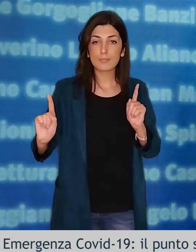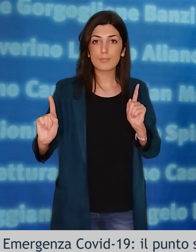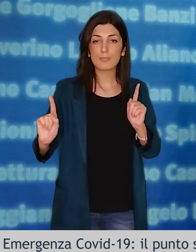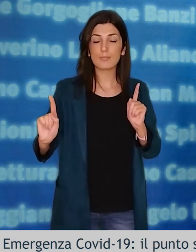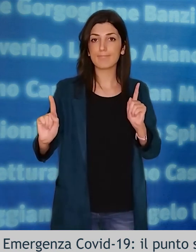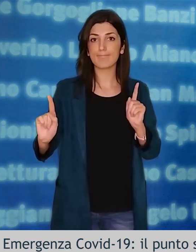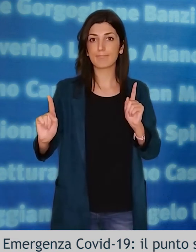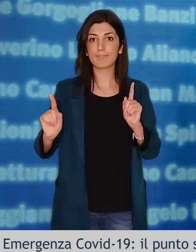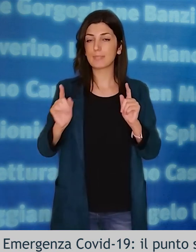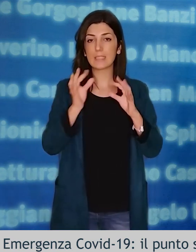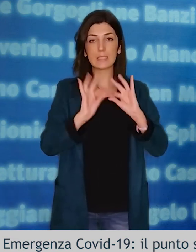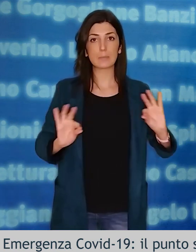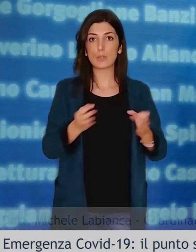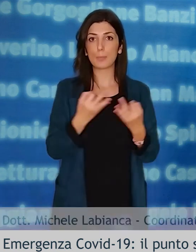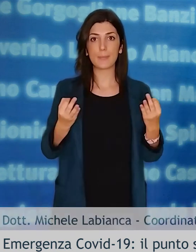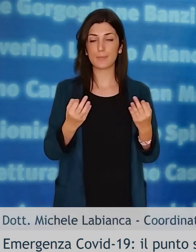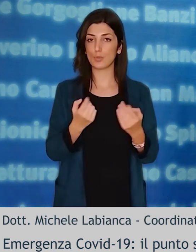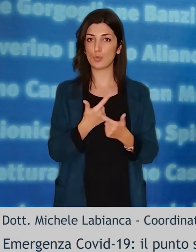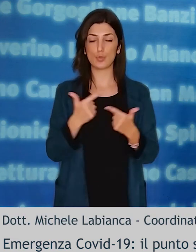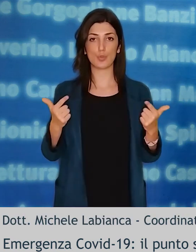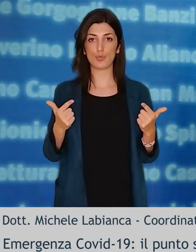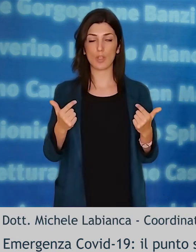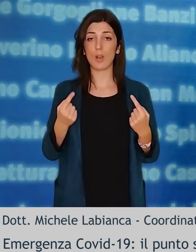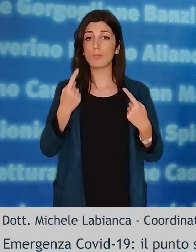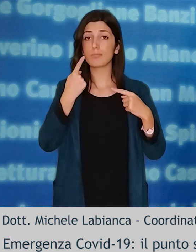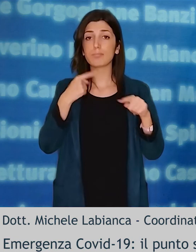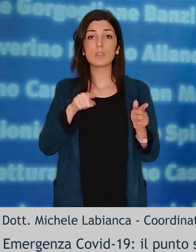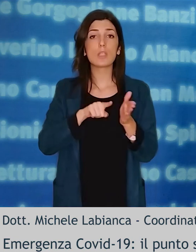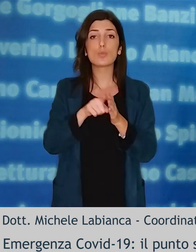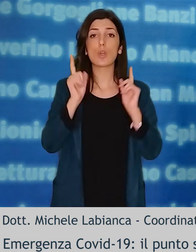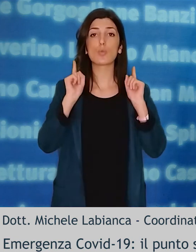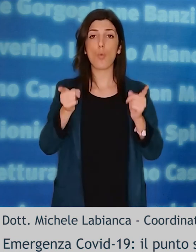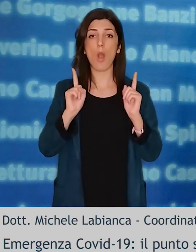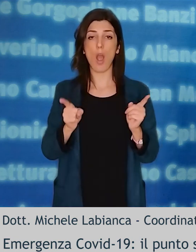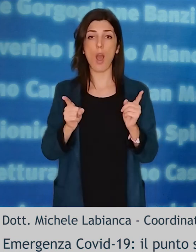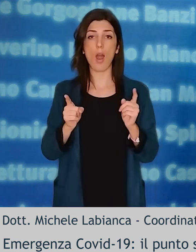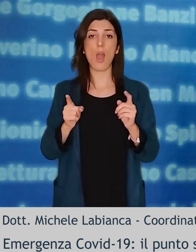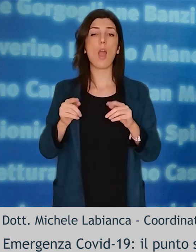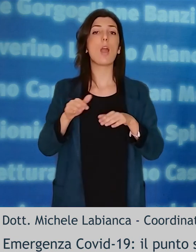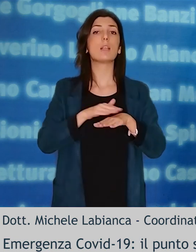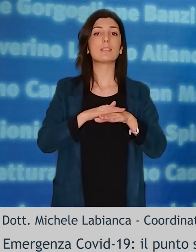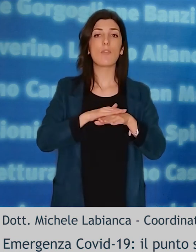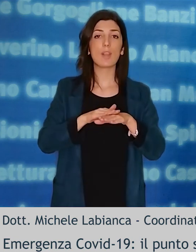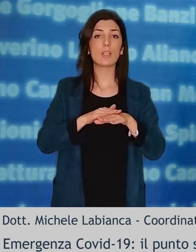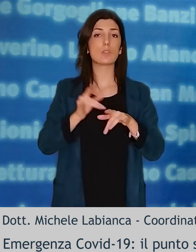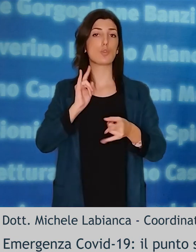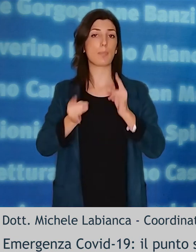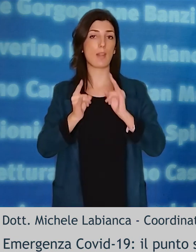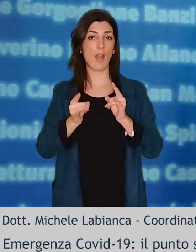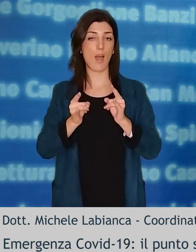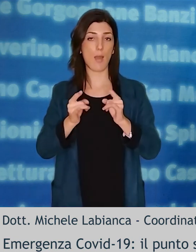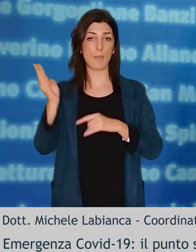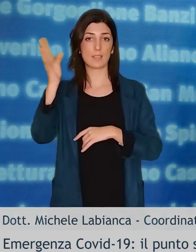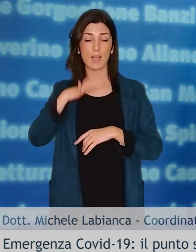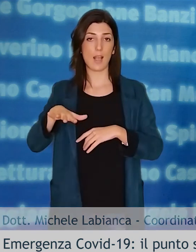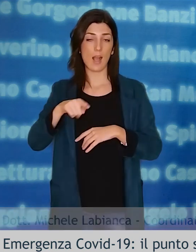popolazione, il cui risultato è l'aumento della pressione sui servizi territoriali ospedalieri che potrebbero